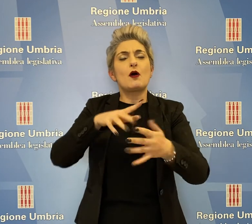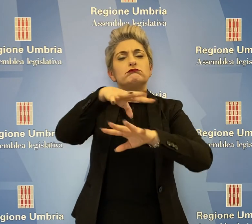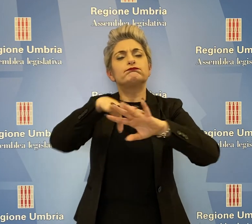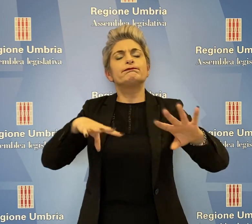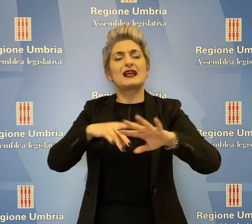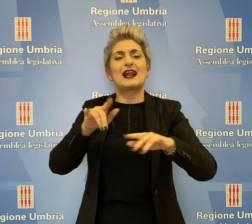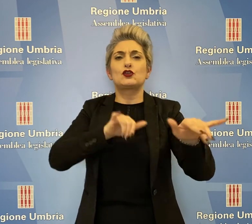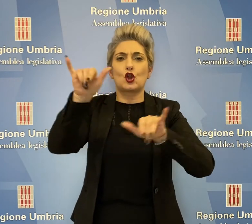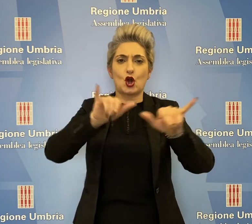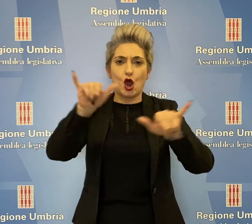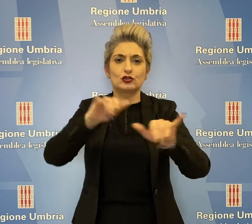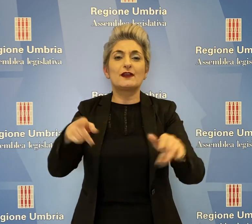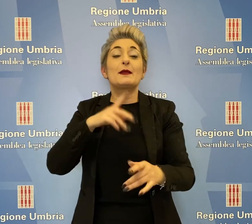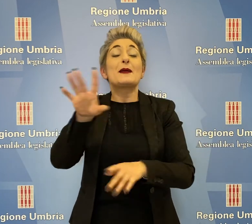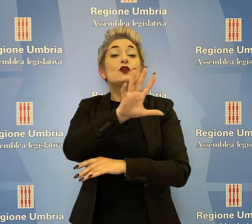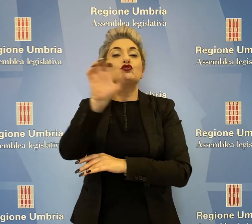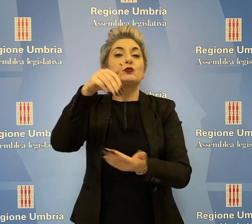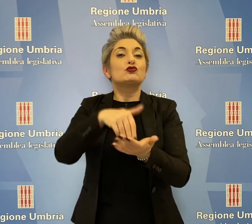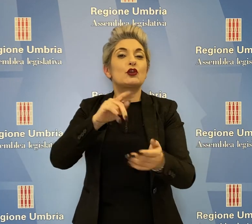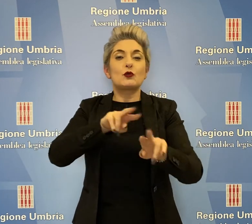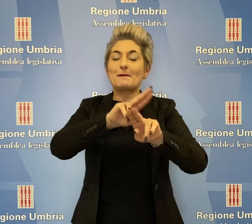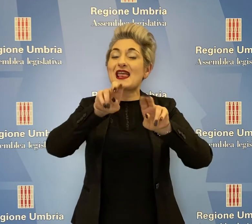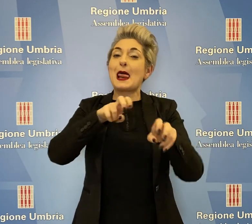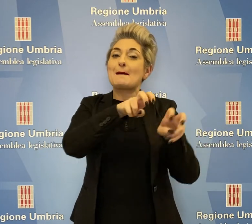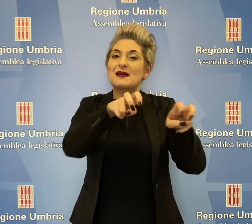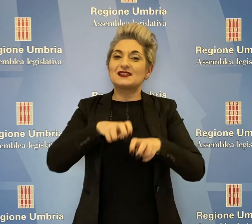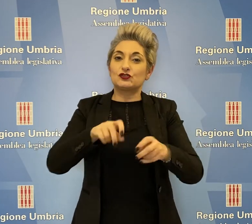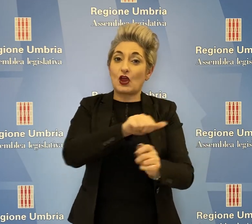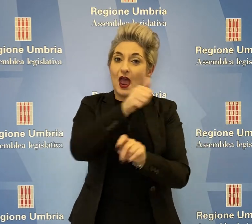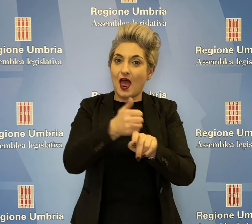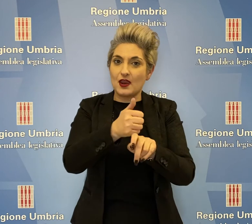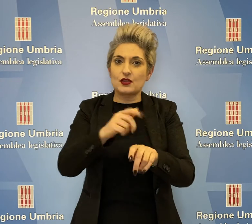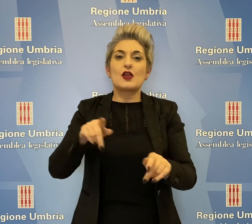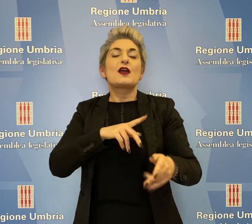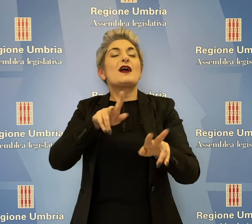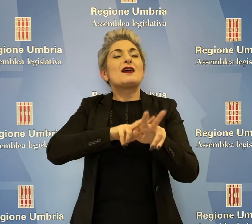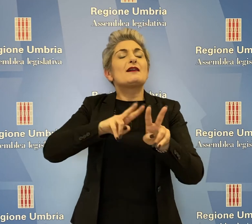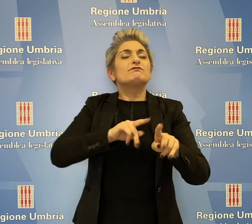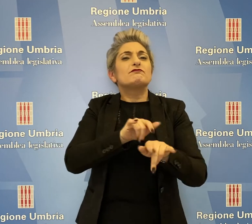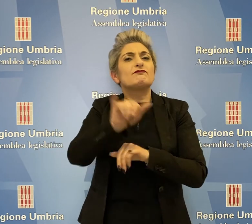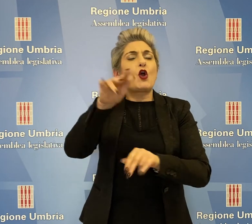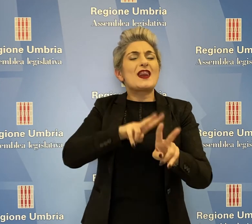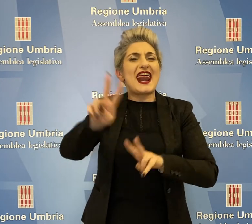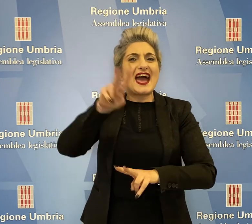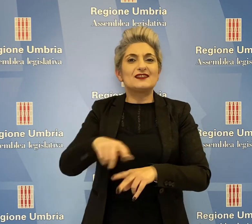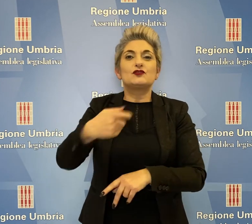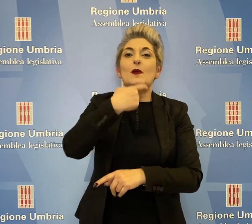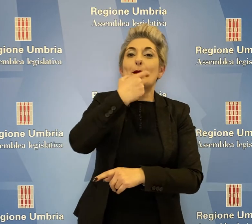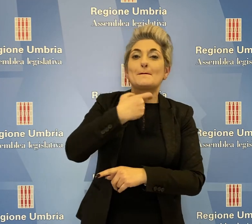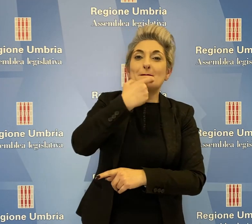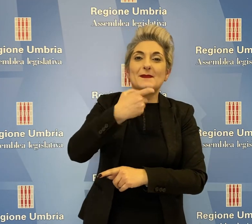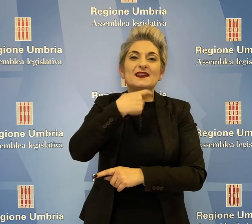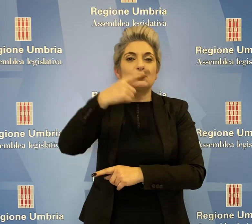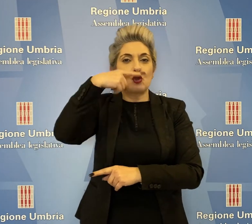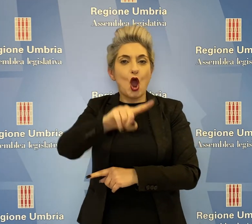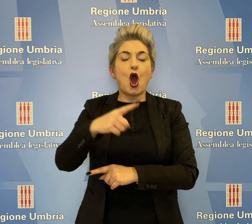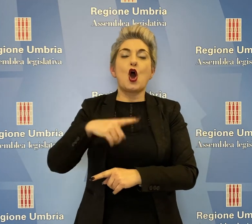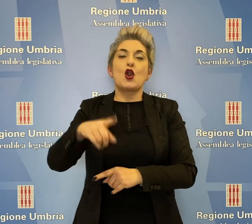delle rotte per arrivare a 500.000 passeggeri annui, sia rotte nazionali come Brindisi, Olbia, Catania, la Mezzia Terme,